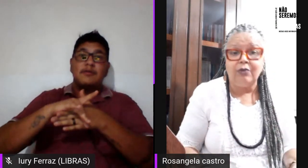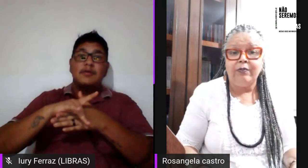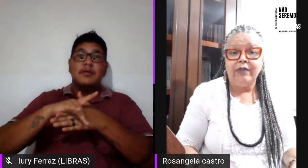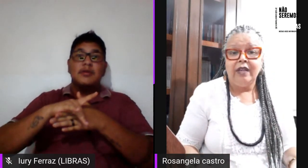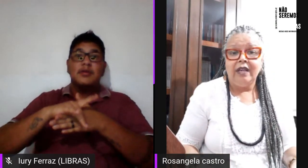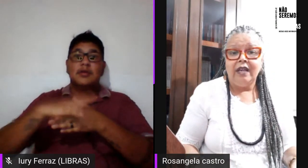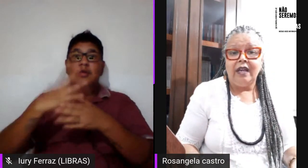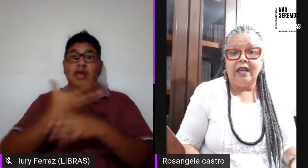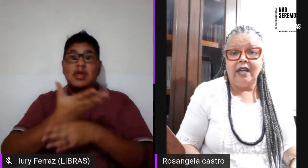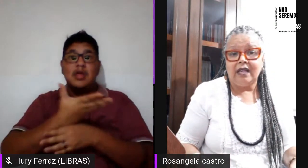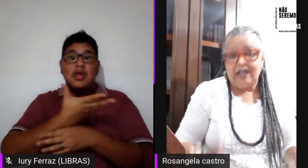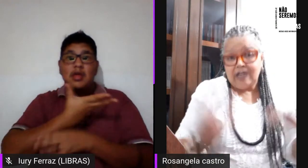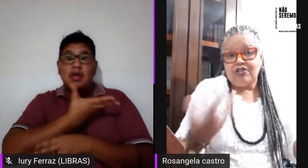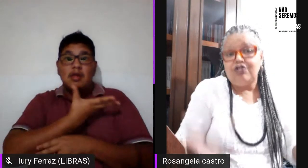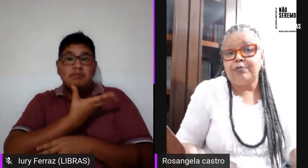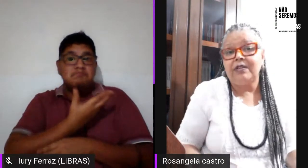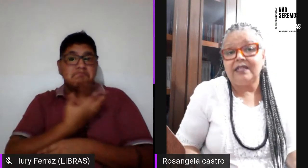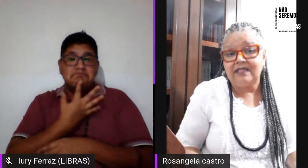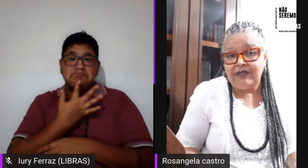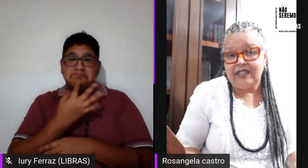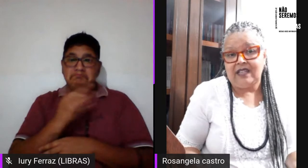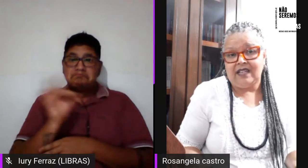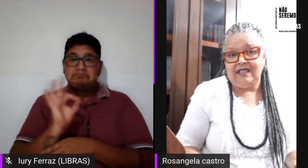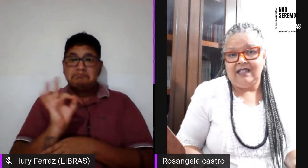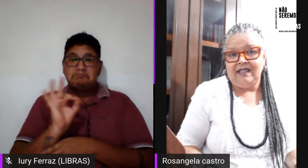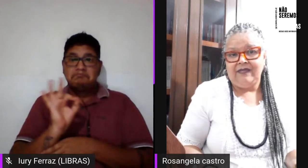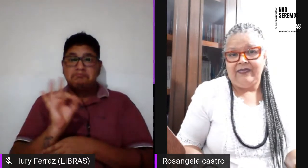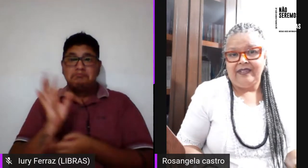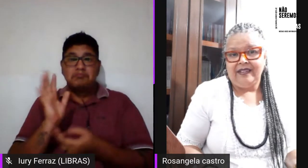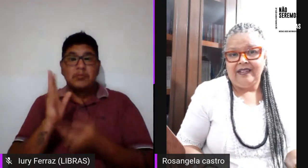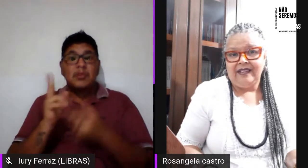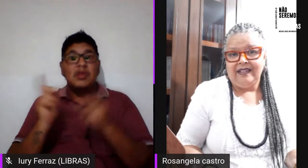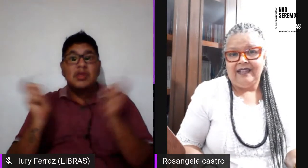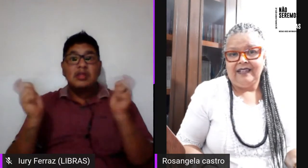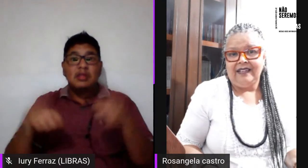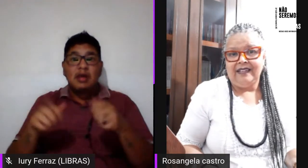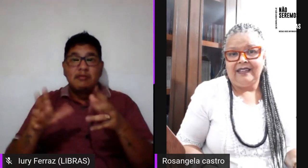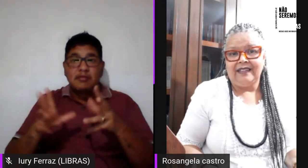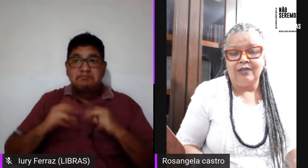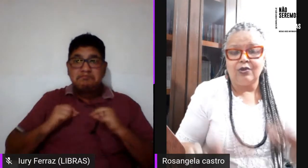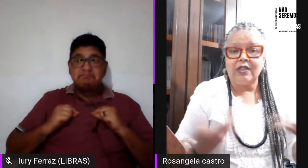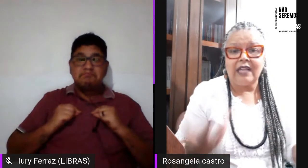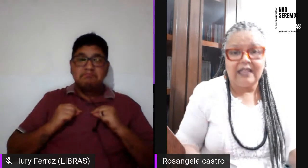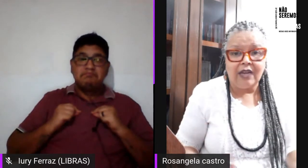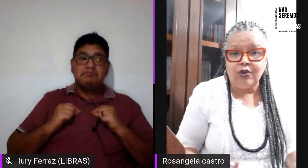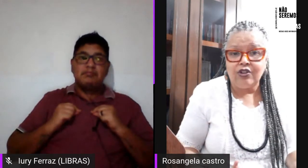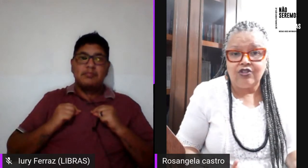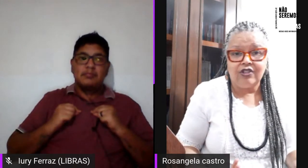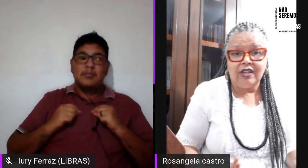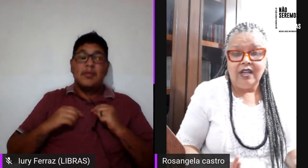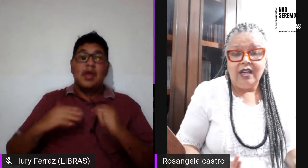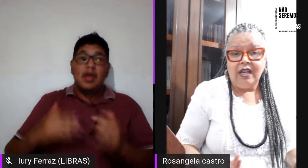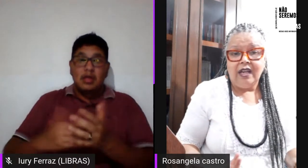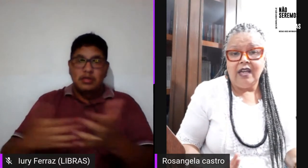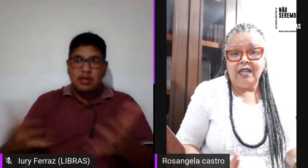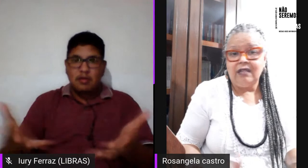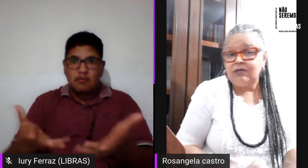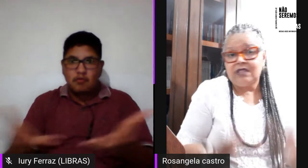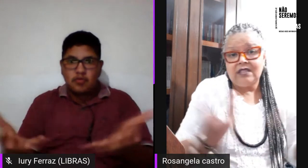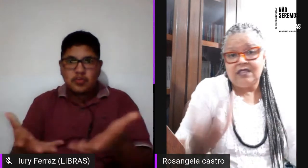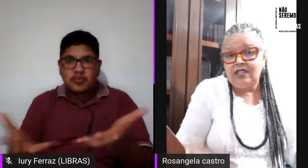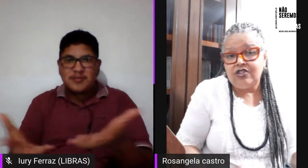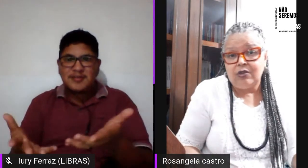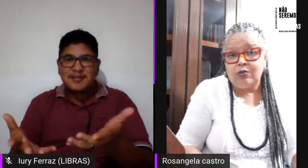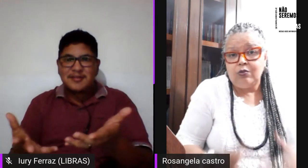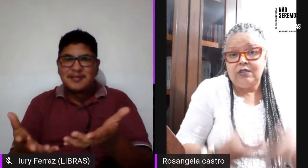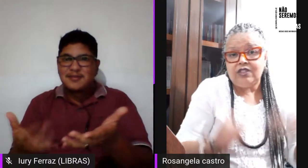desconheciam que a gente pudesse ser infectados tanto que até hoje não